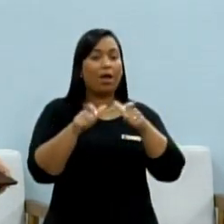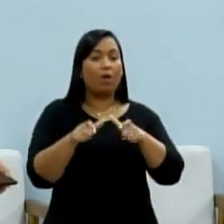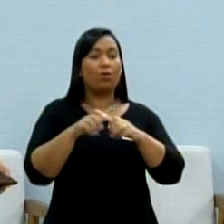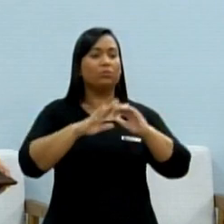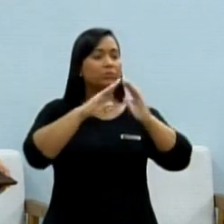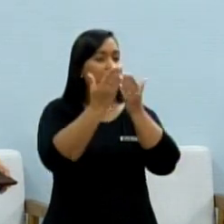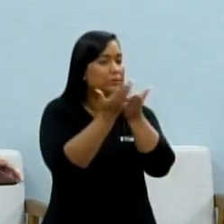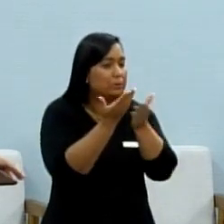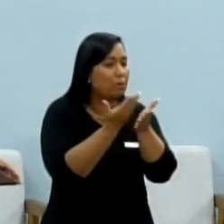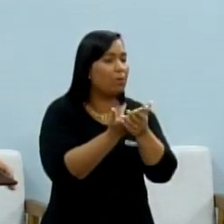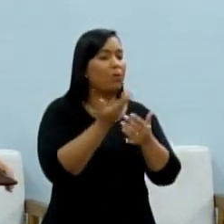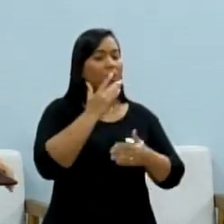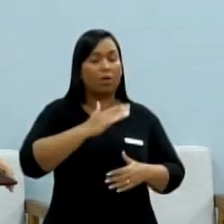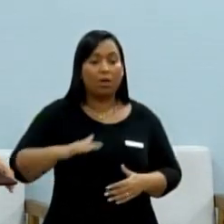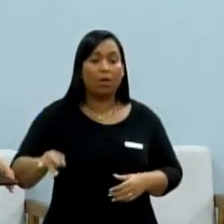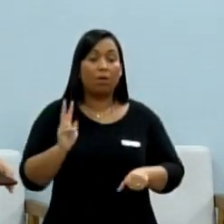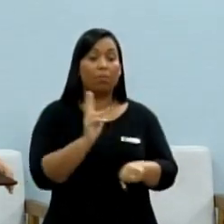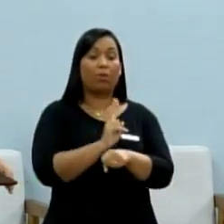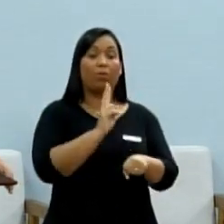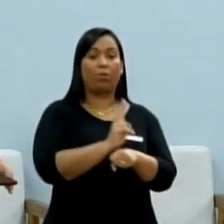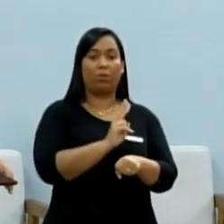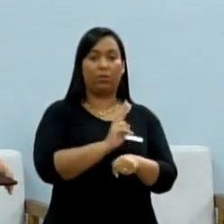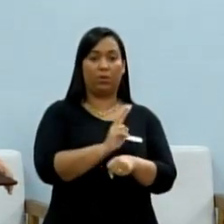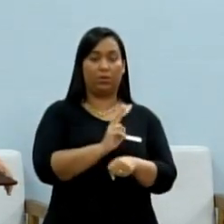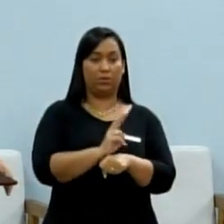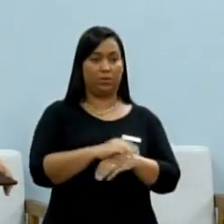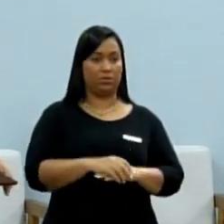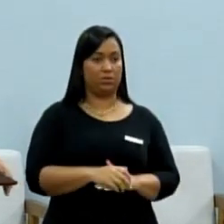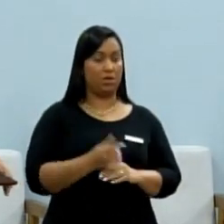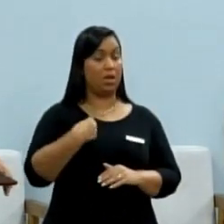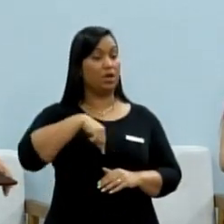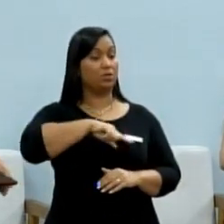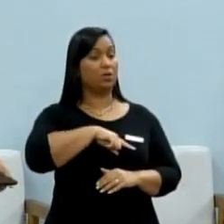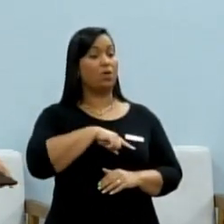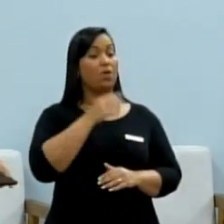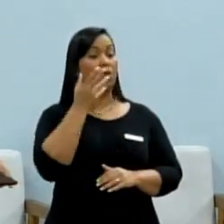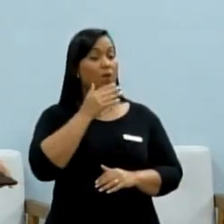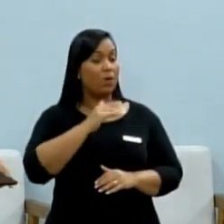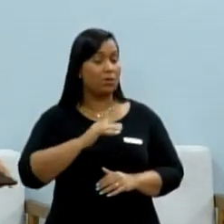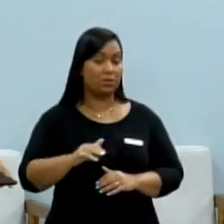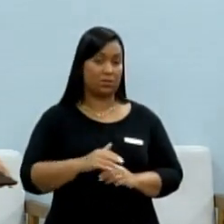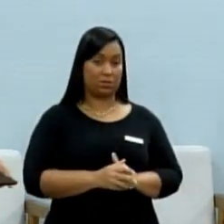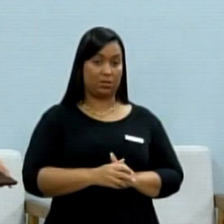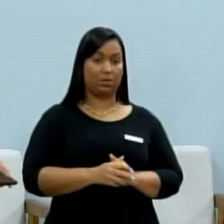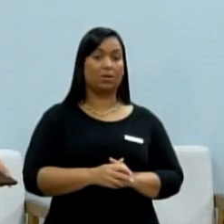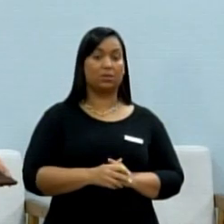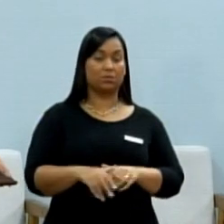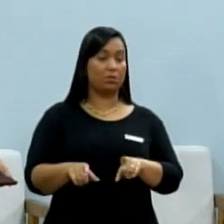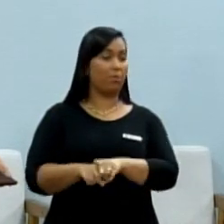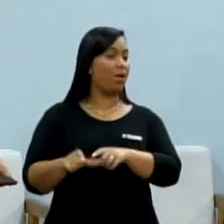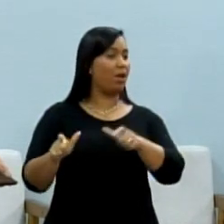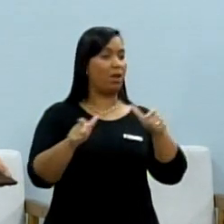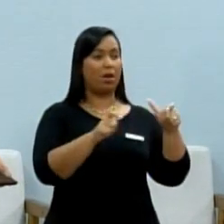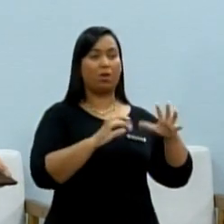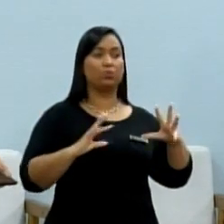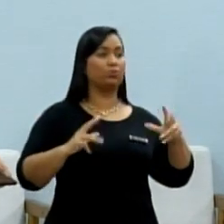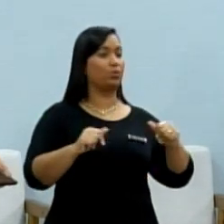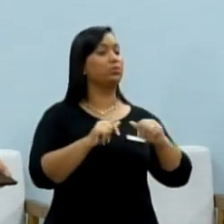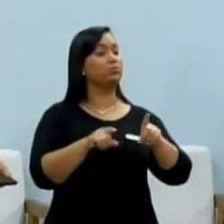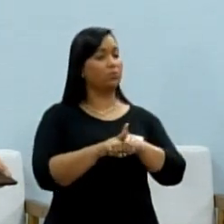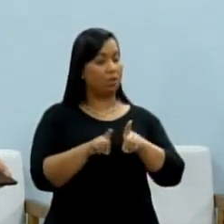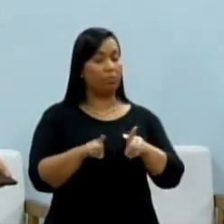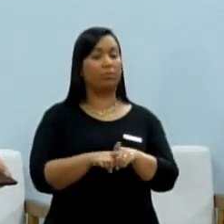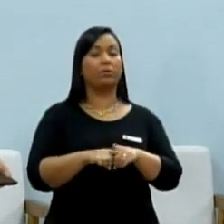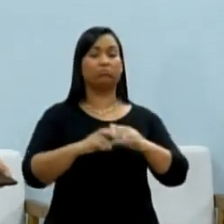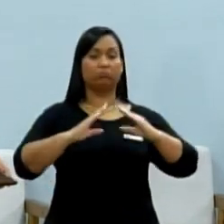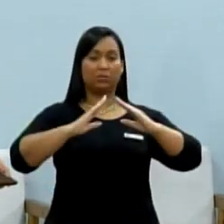creches para que venha proteger as nossas crianças, assim como é feito em vários lugares, em vários condomínios da